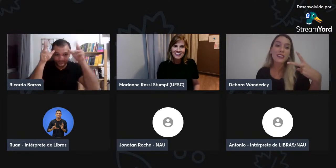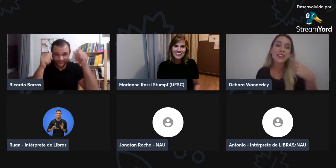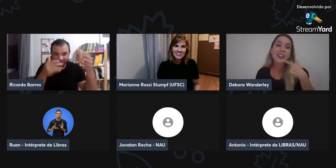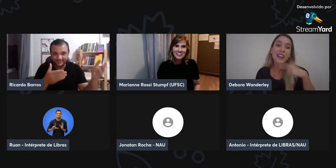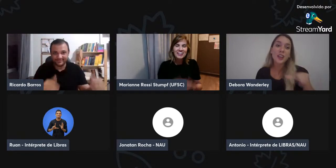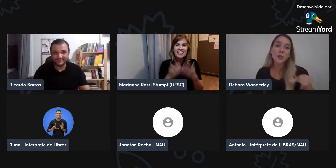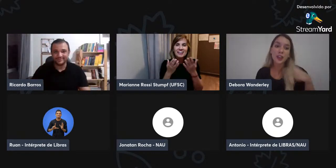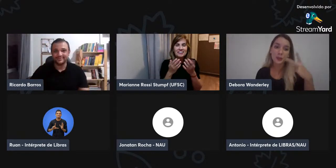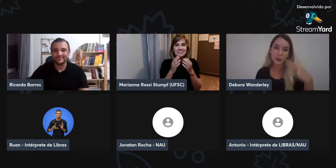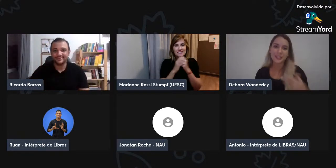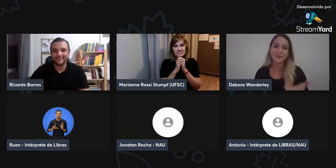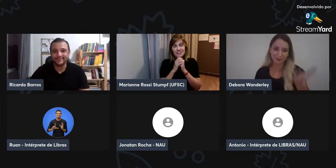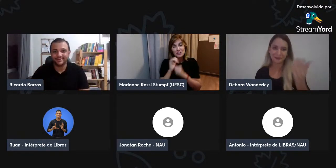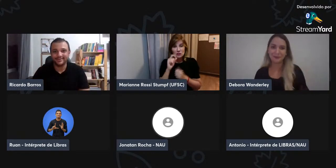write.